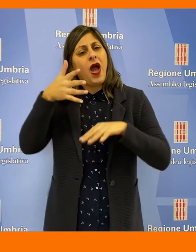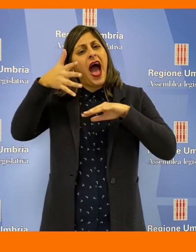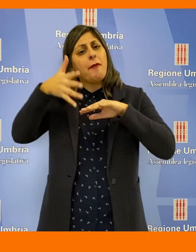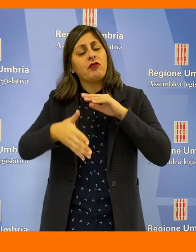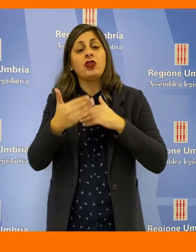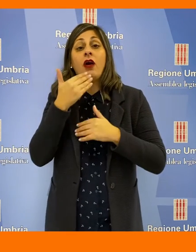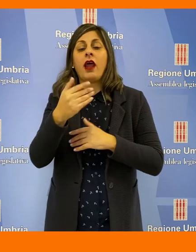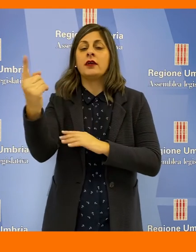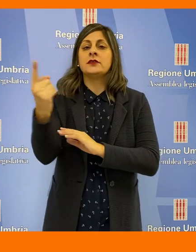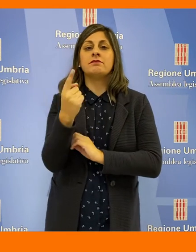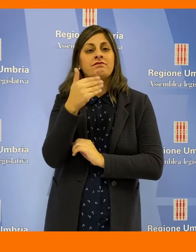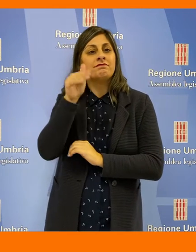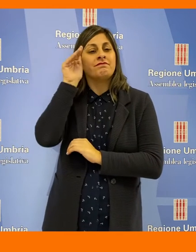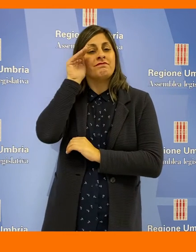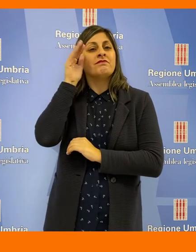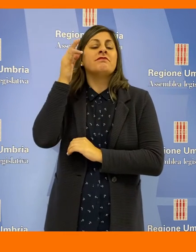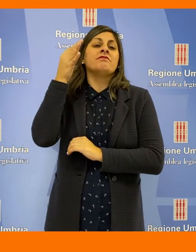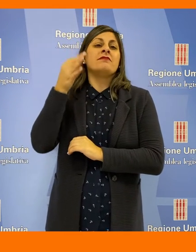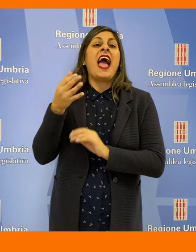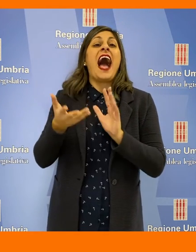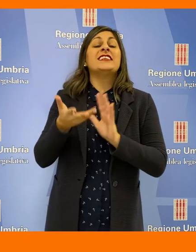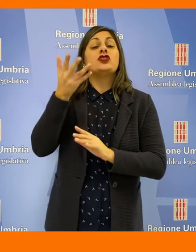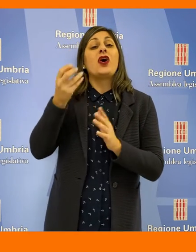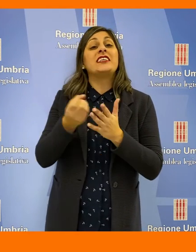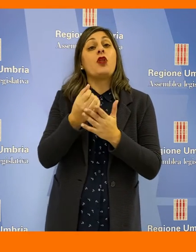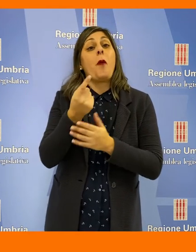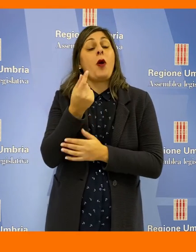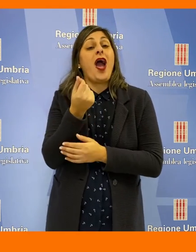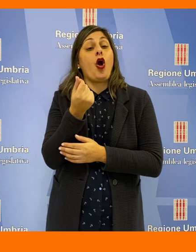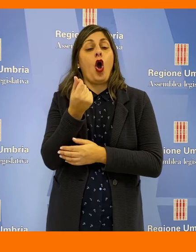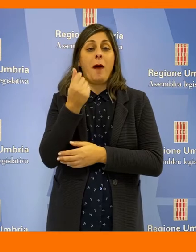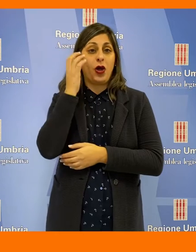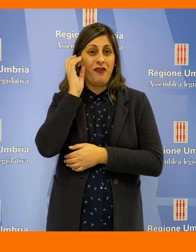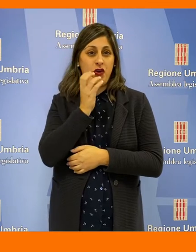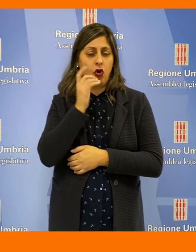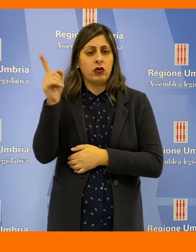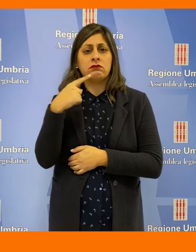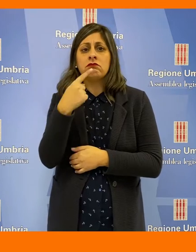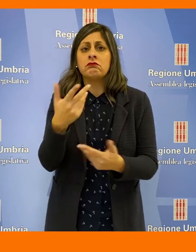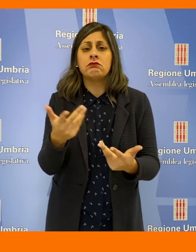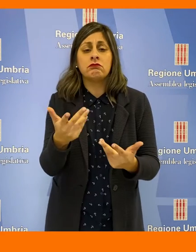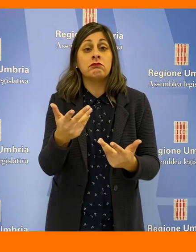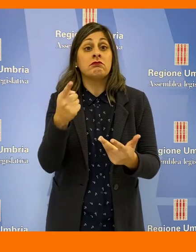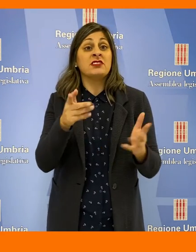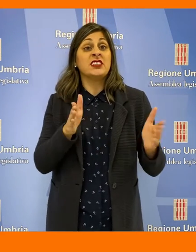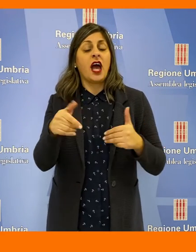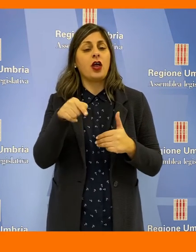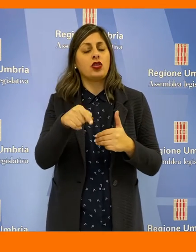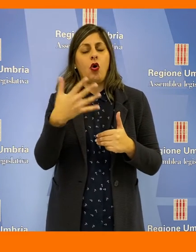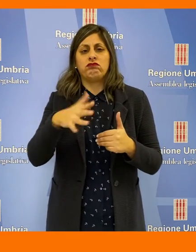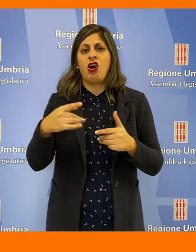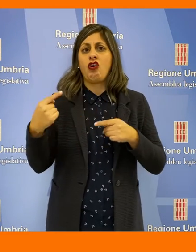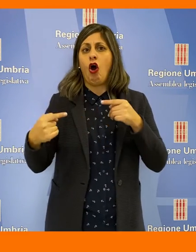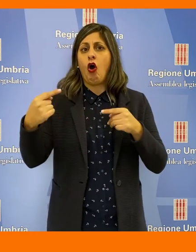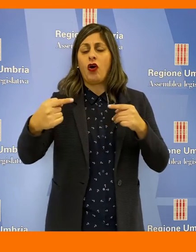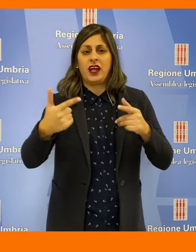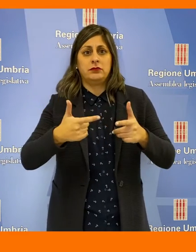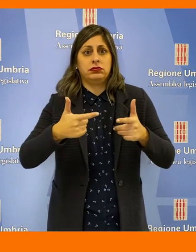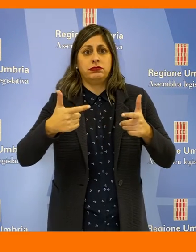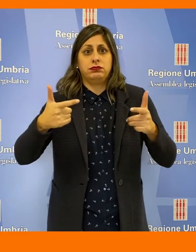'audizione dell'assessore allo sviluppo economico Michele Fioroni, che ha sottolineato come il settore abbia subito forti spinte concorrenziali, non